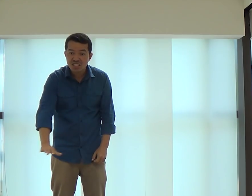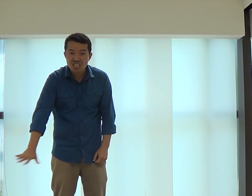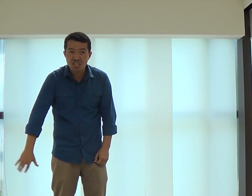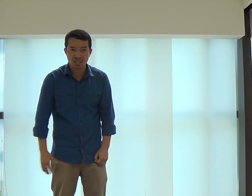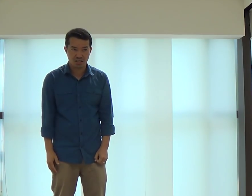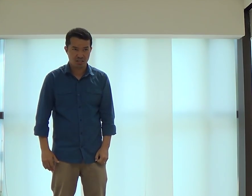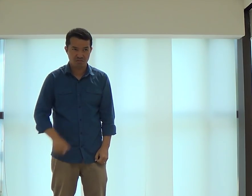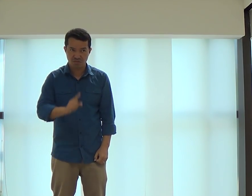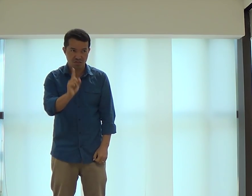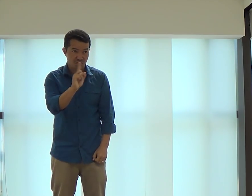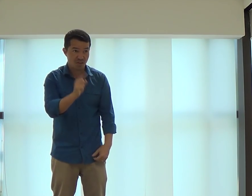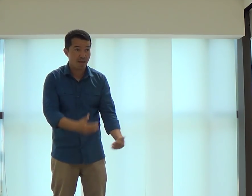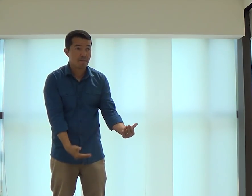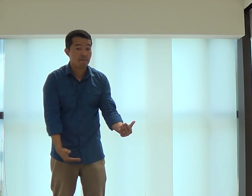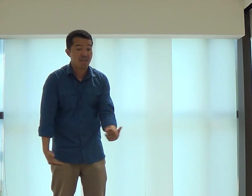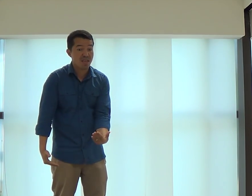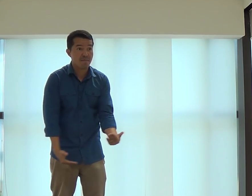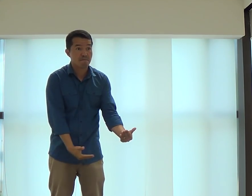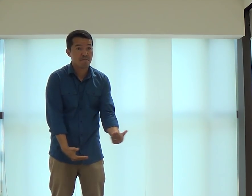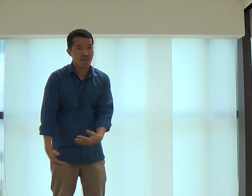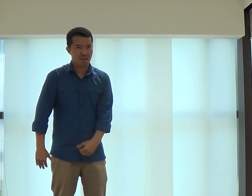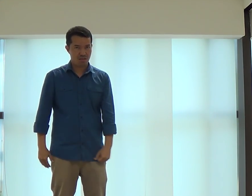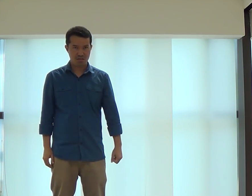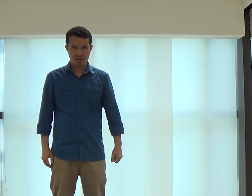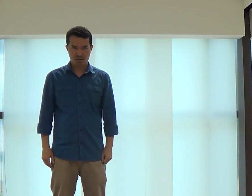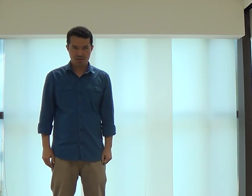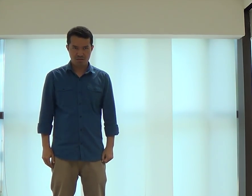Você não é mais criança. Você não é um bebezinho.